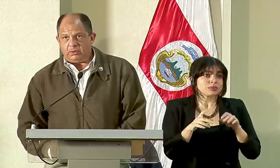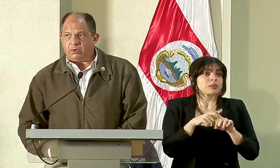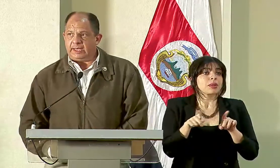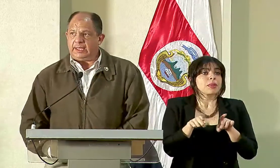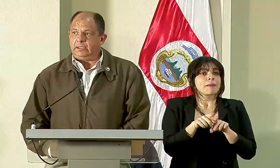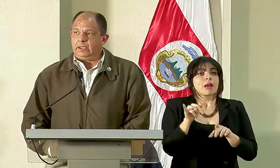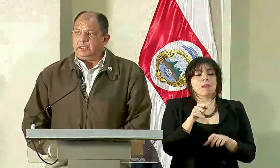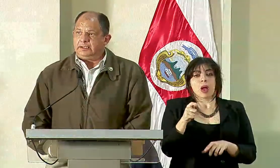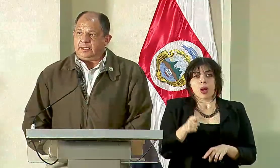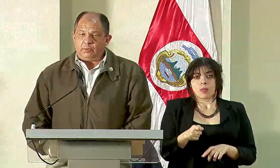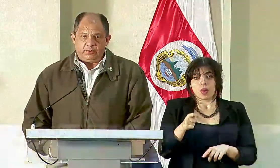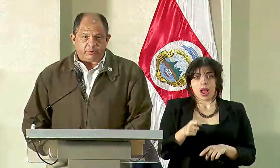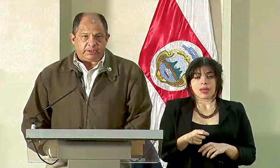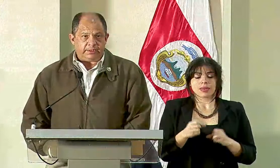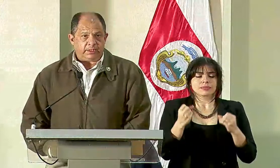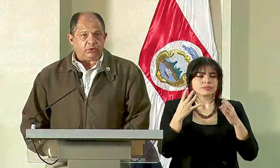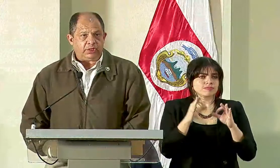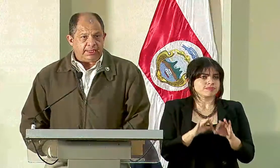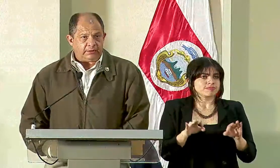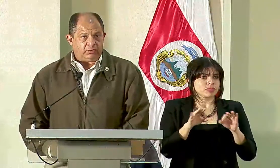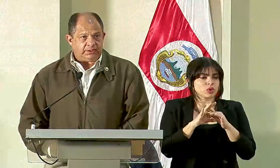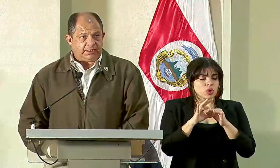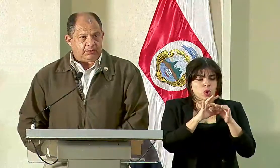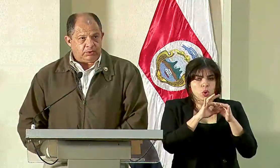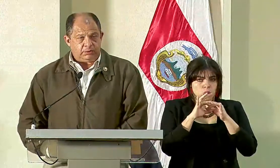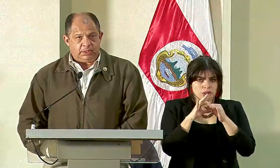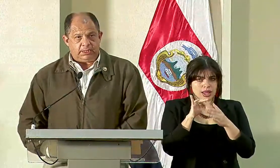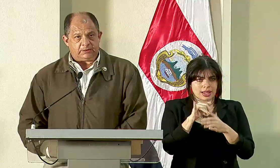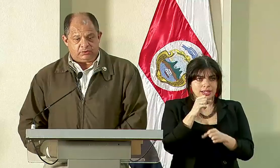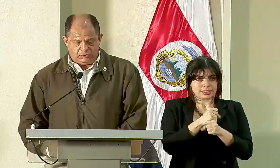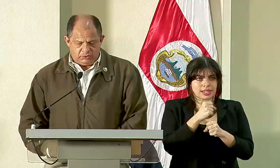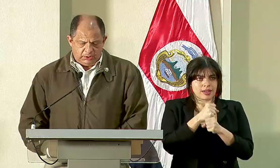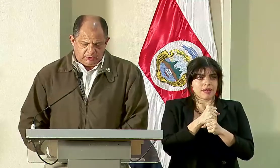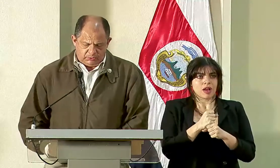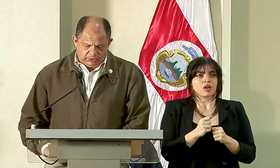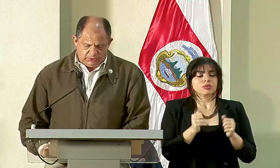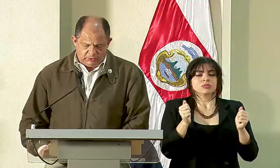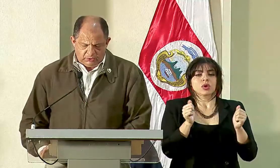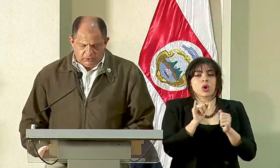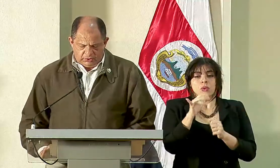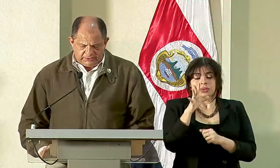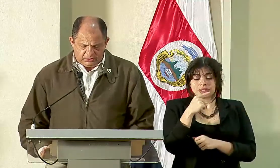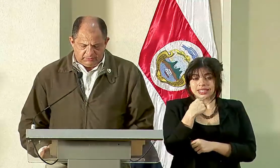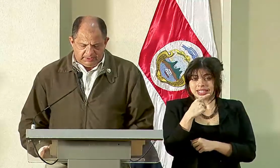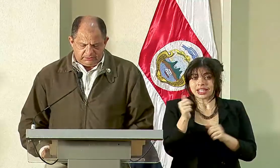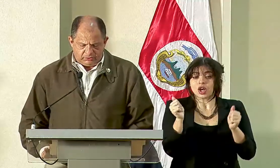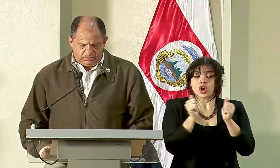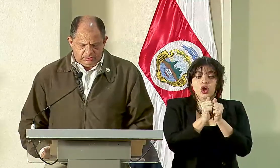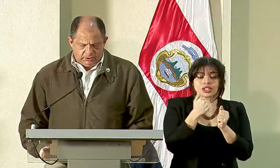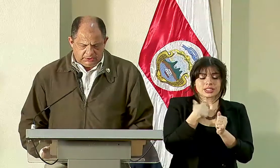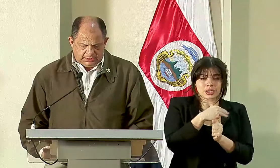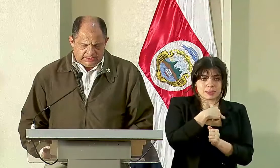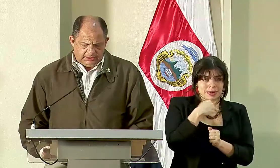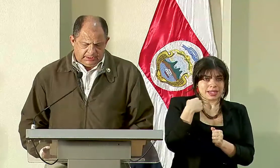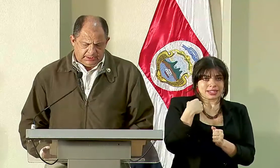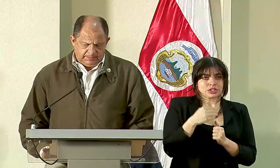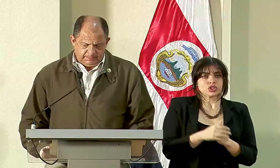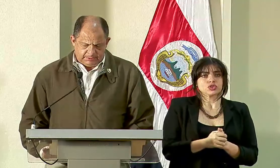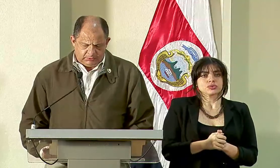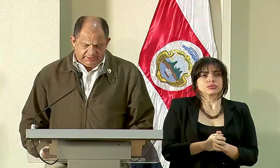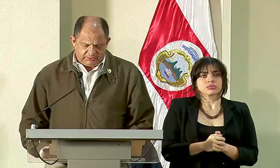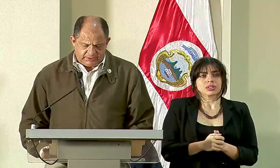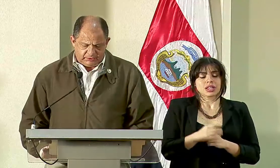también como abogada, será muy importante coordinando esa labor en asocio, como lo digo, con el señor ministro de